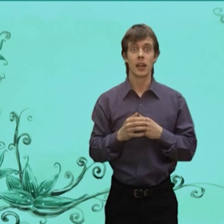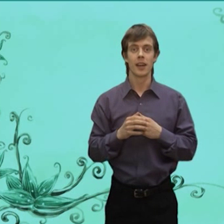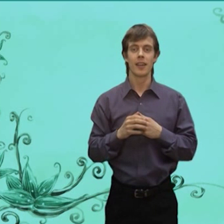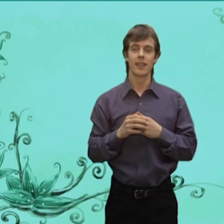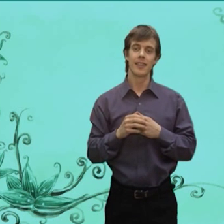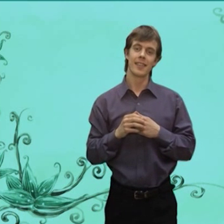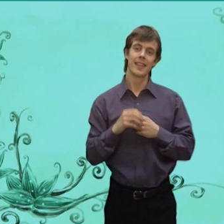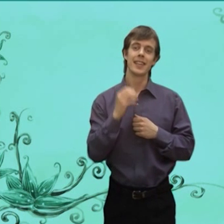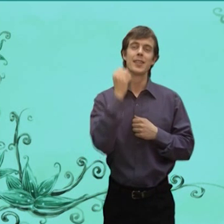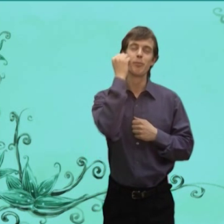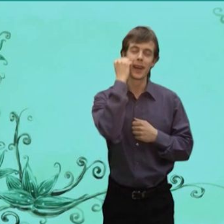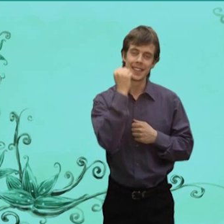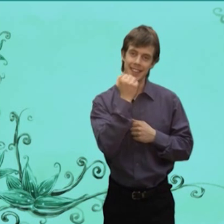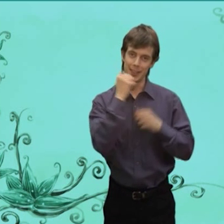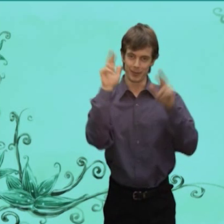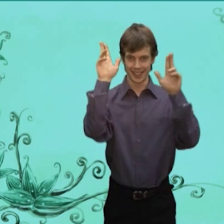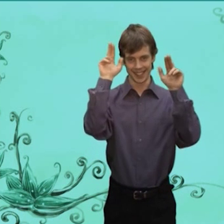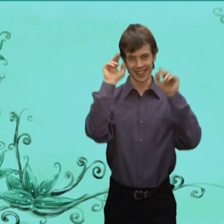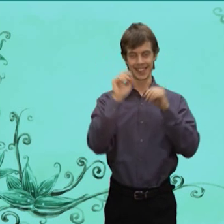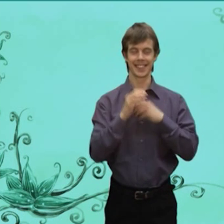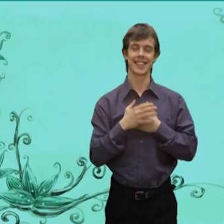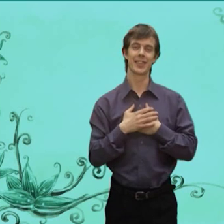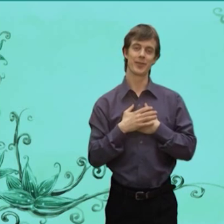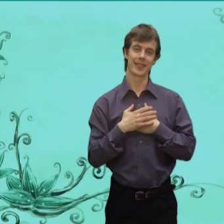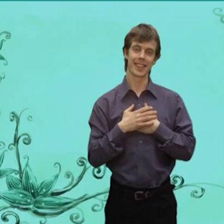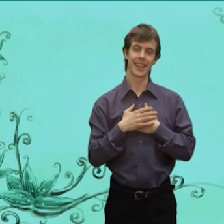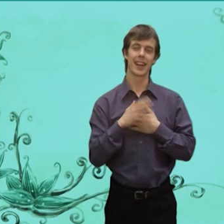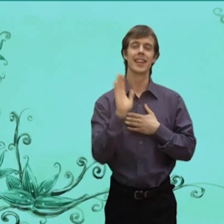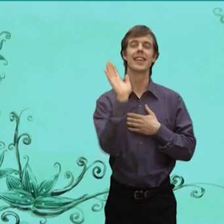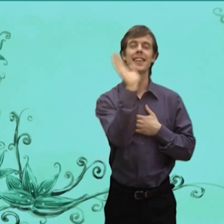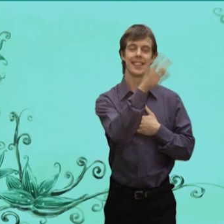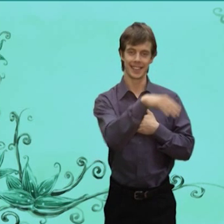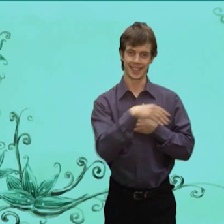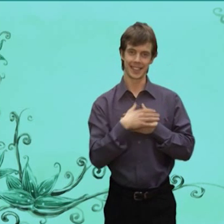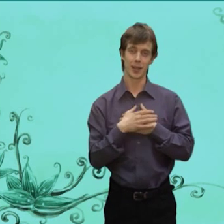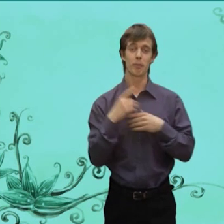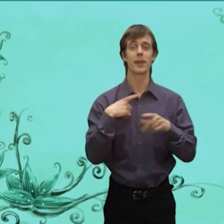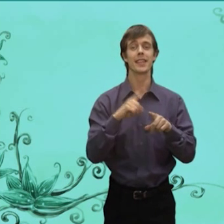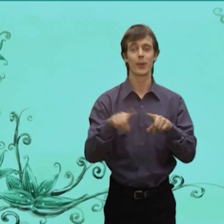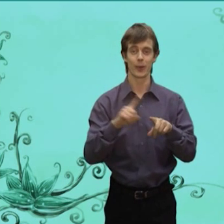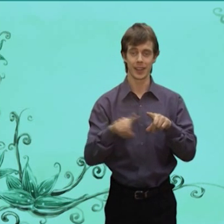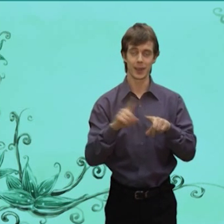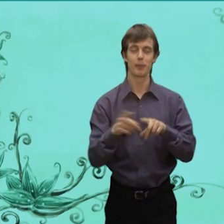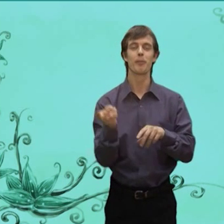Спасибо Косой Ступай Сейчас Будем